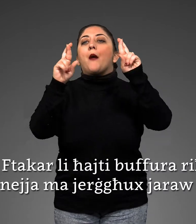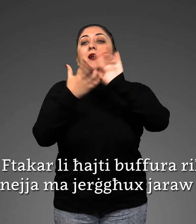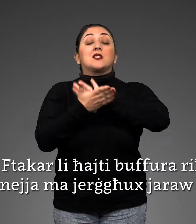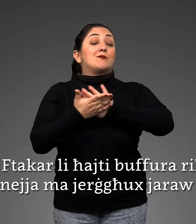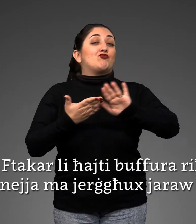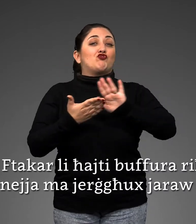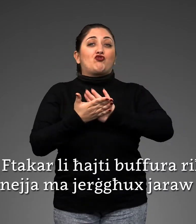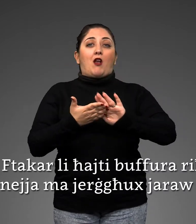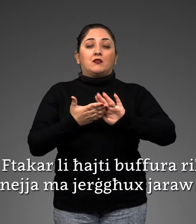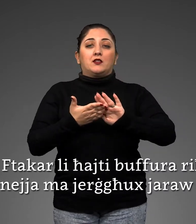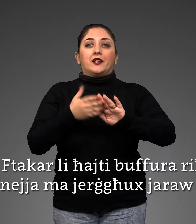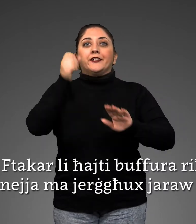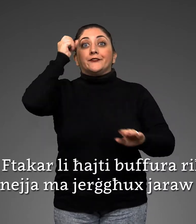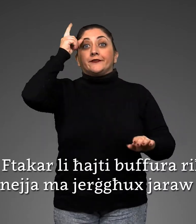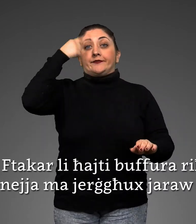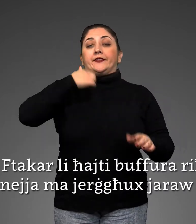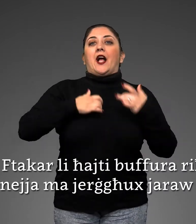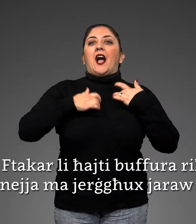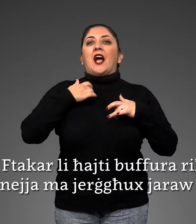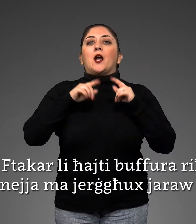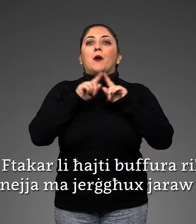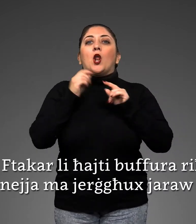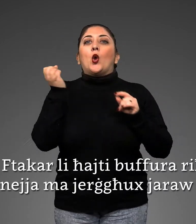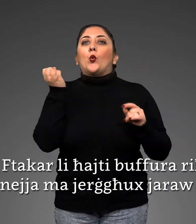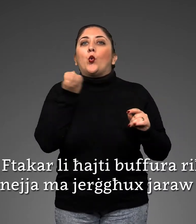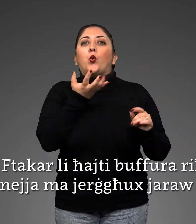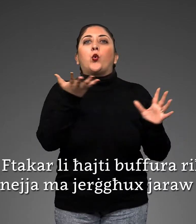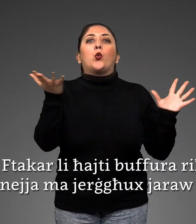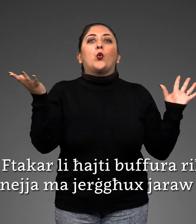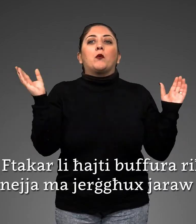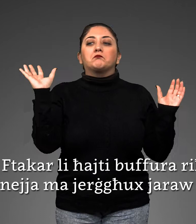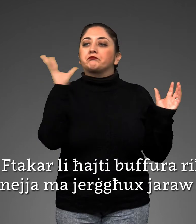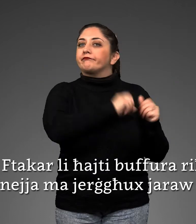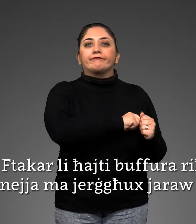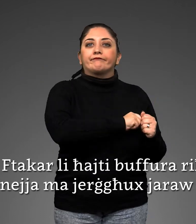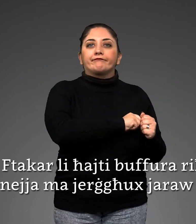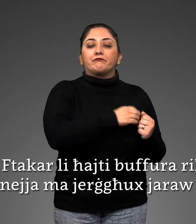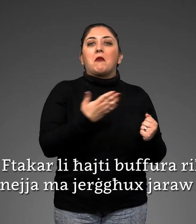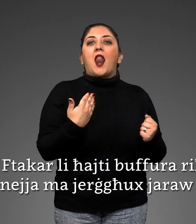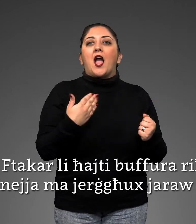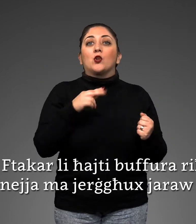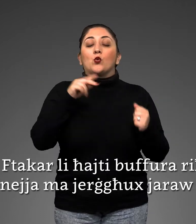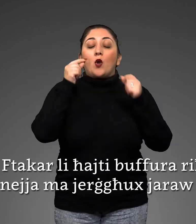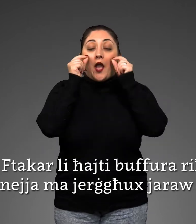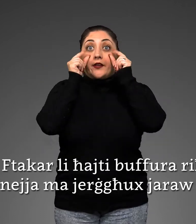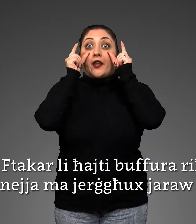Ftaqar li ħajti bufura r-jeħ u għajnajja ma jarġu xħaraw il-risq.